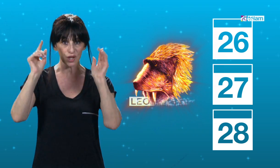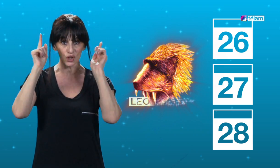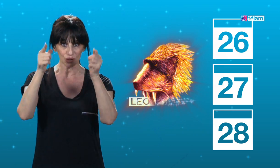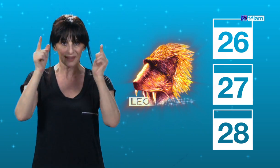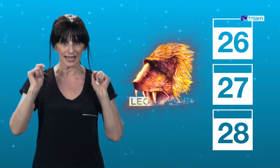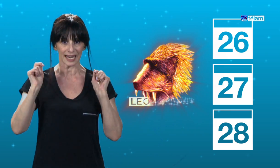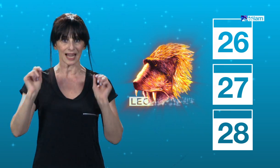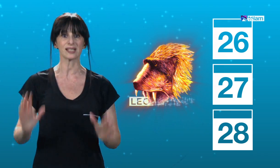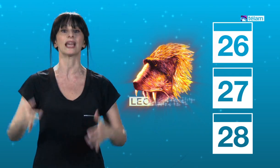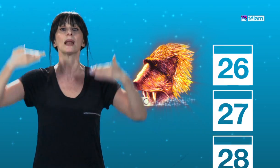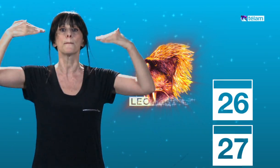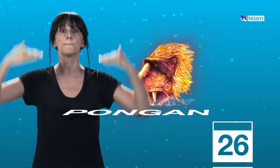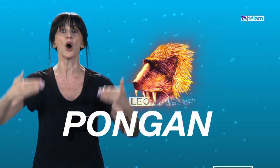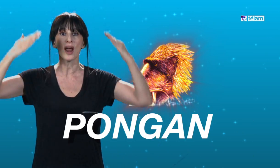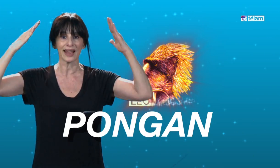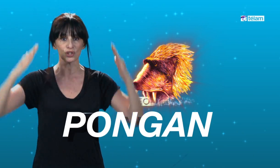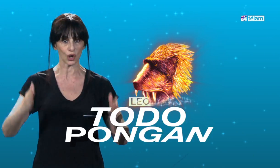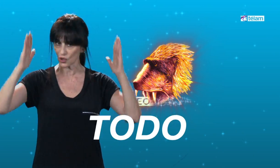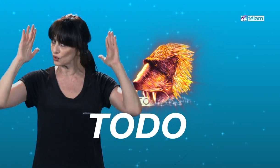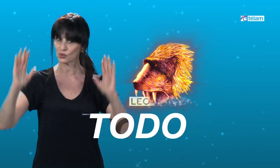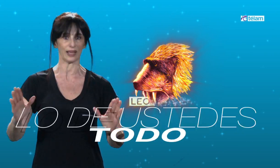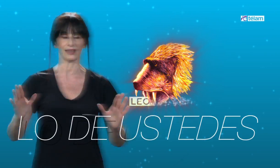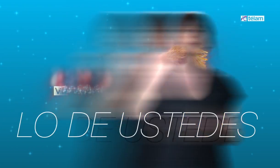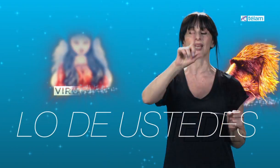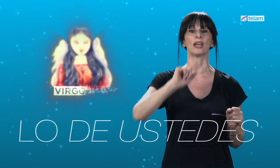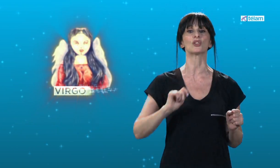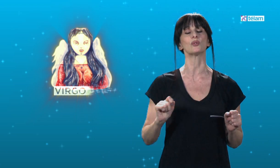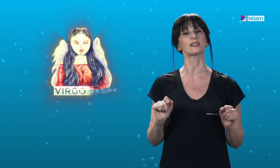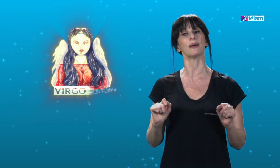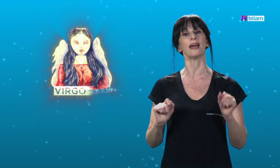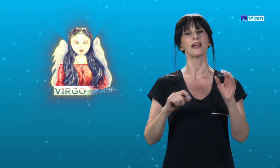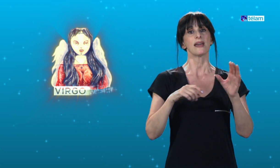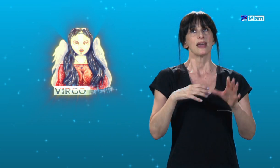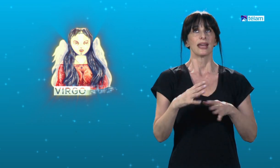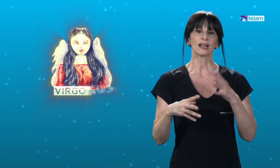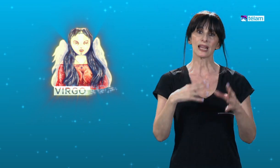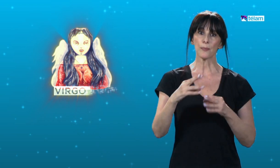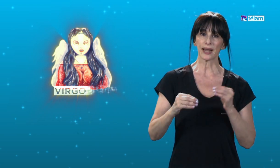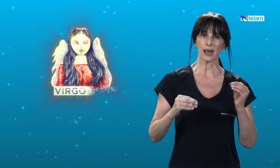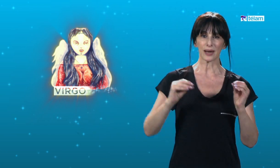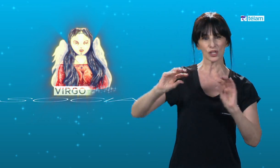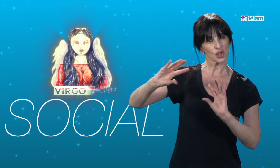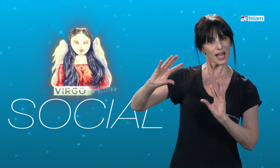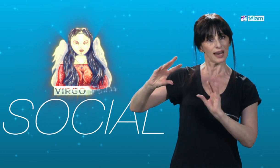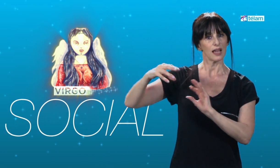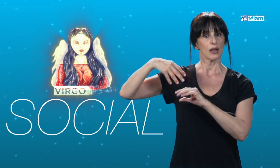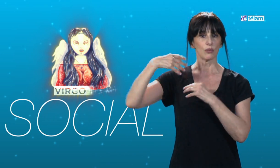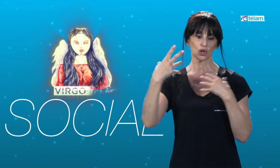donde ustedes quieren. Así que pongan todo lo de ustedes. Virginianos, es una semana, en realidad, para la parte social. Mucho